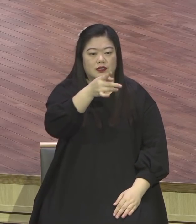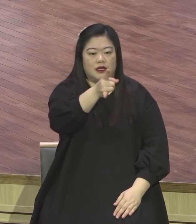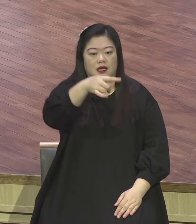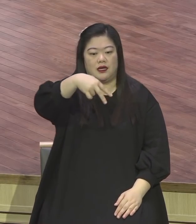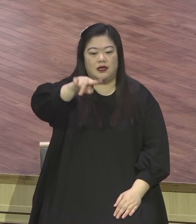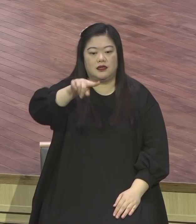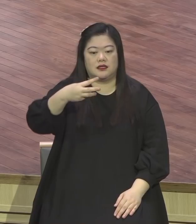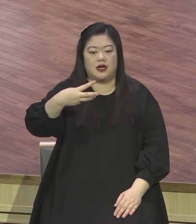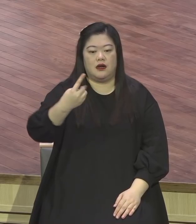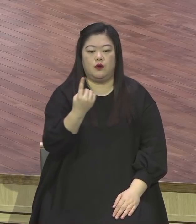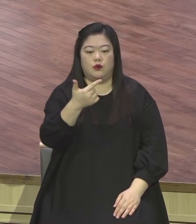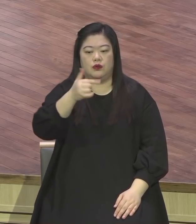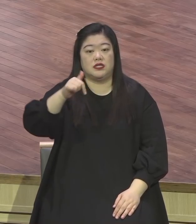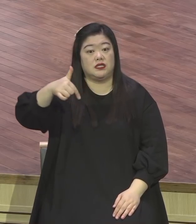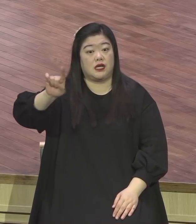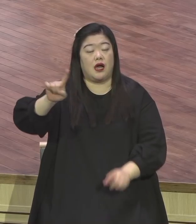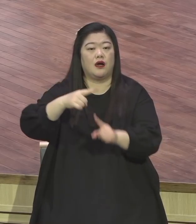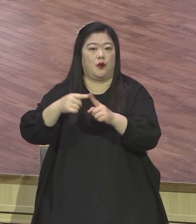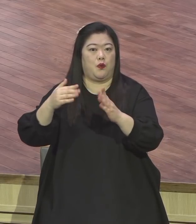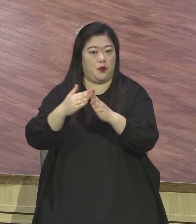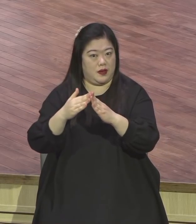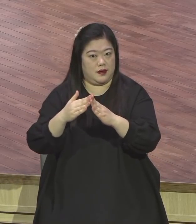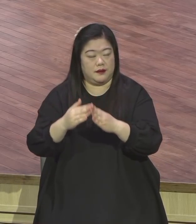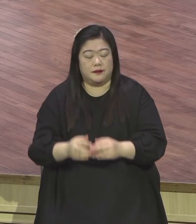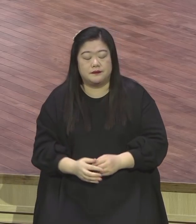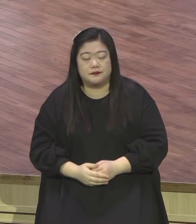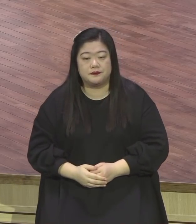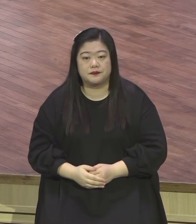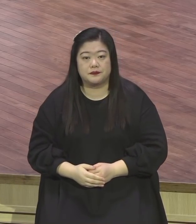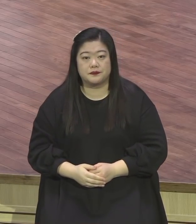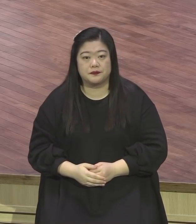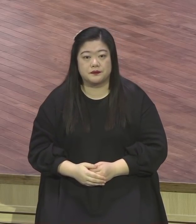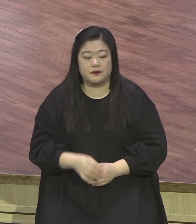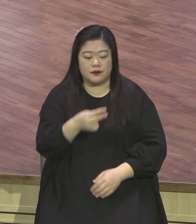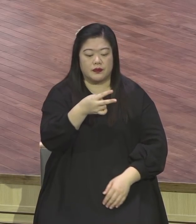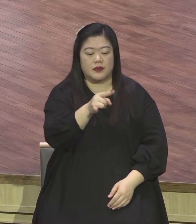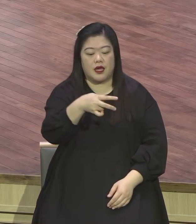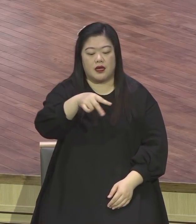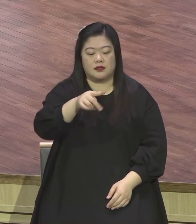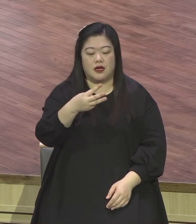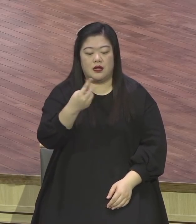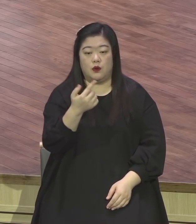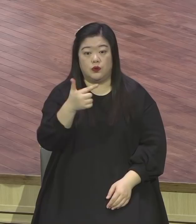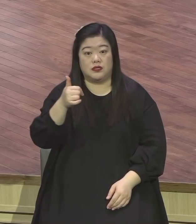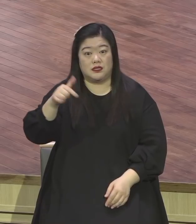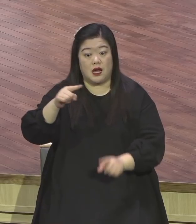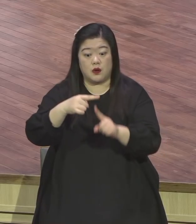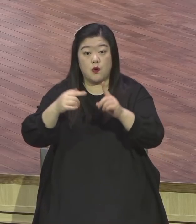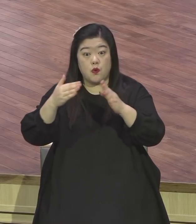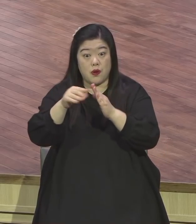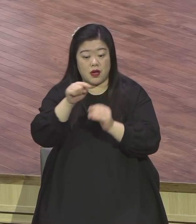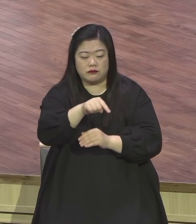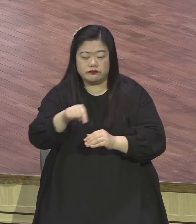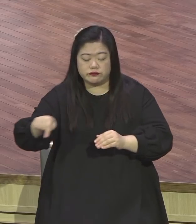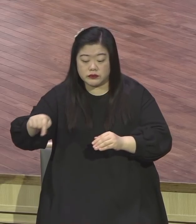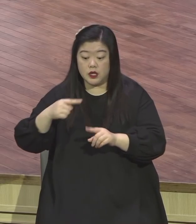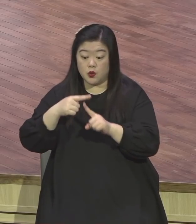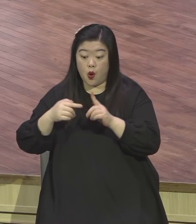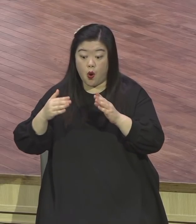대살리카 전서 2장 13절에 보면 대살리카 교회의 믿음의 소문이 각처에 퍼진 이유를 설명하고 있어요